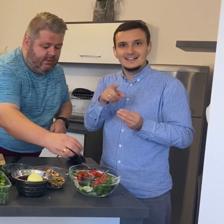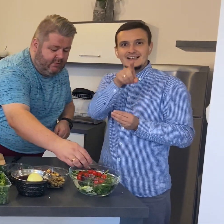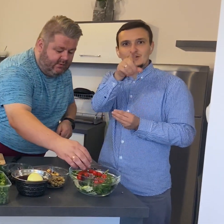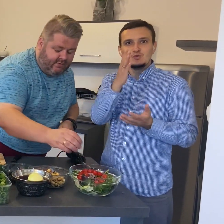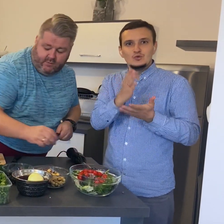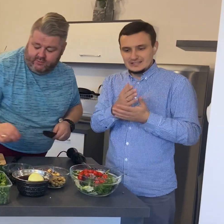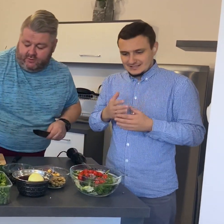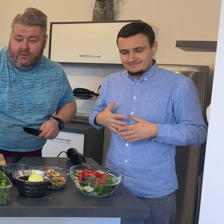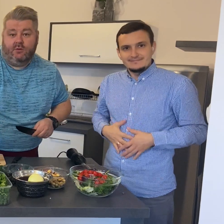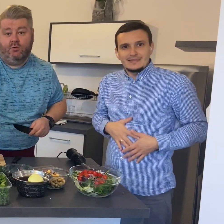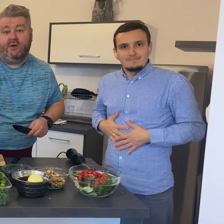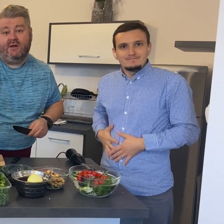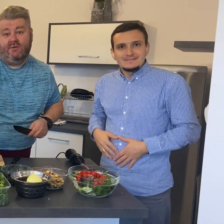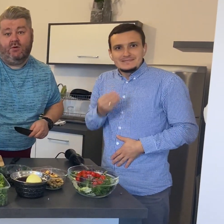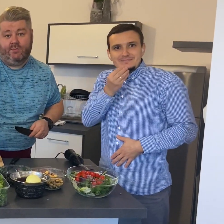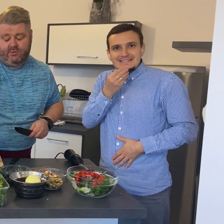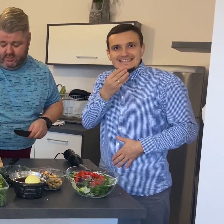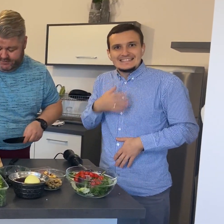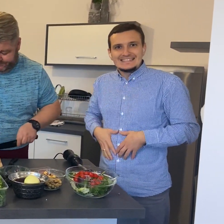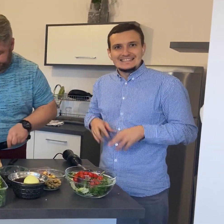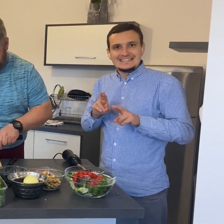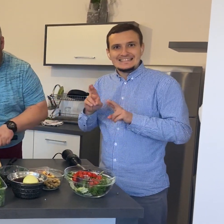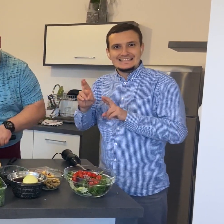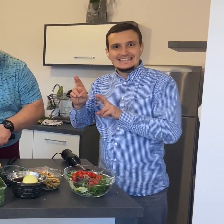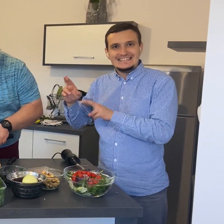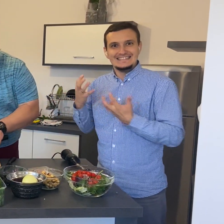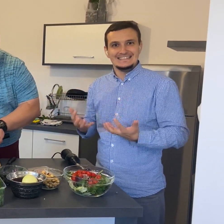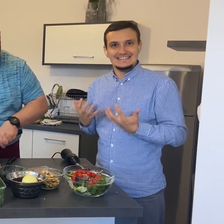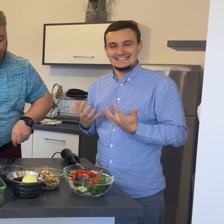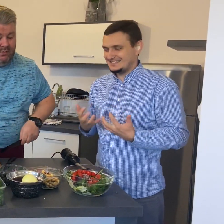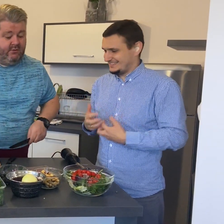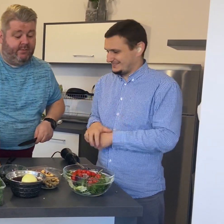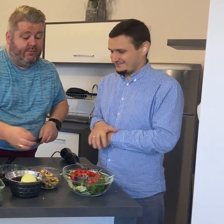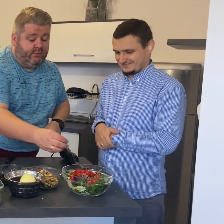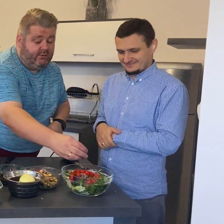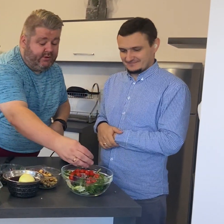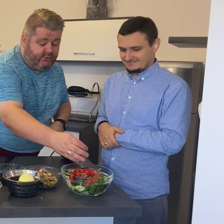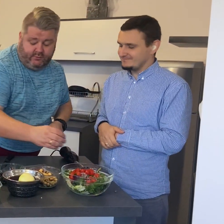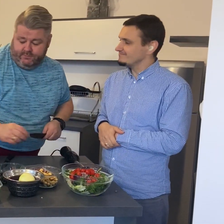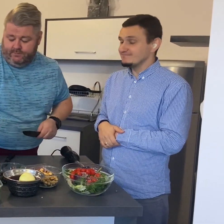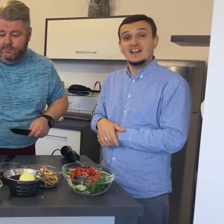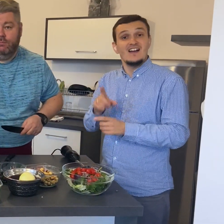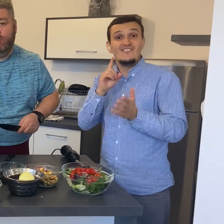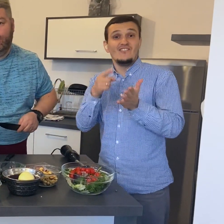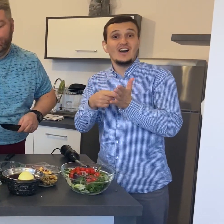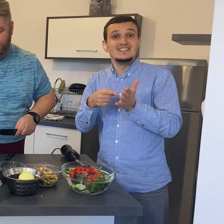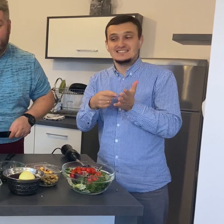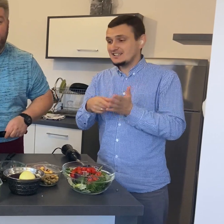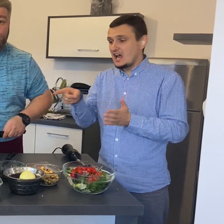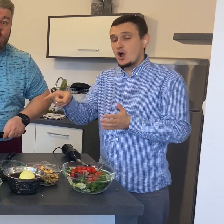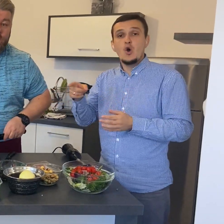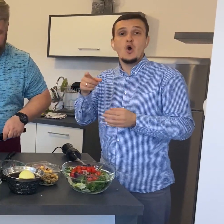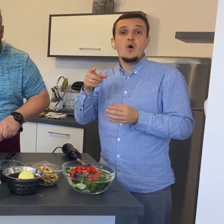Kawałeczki, duże kawałki pomidora, żeby było co gryźć, a nie tylko łykać.